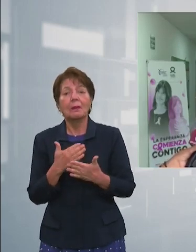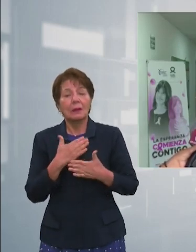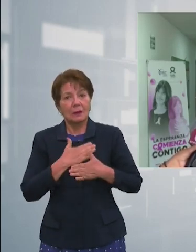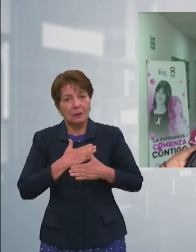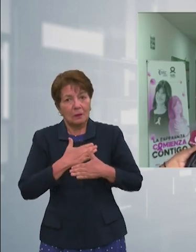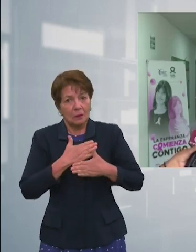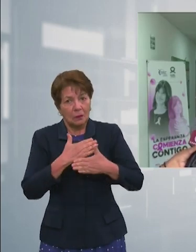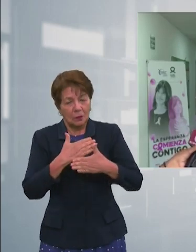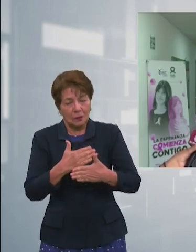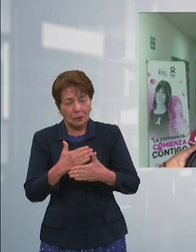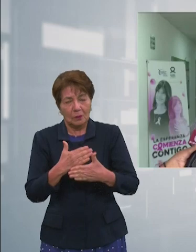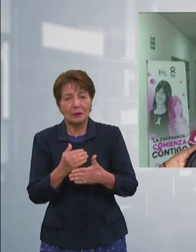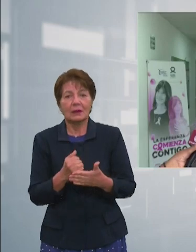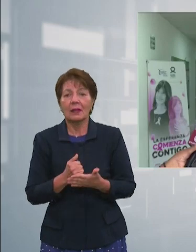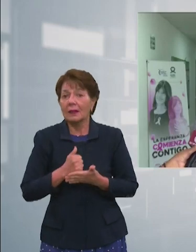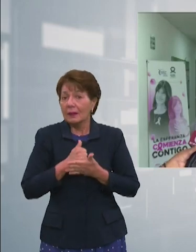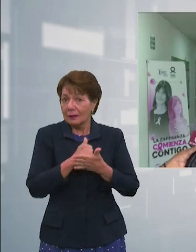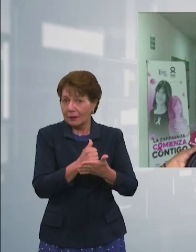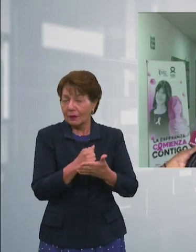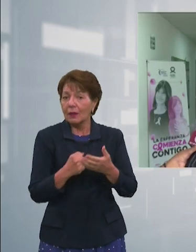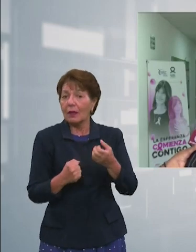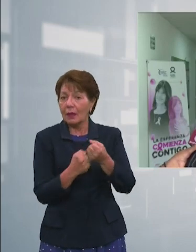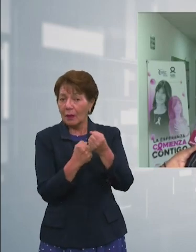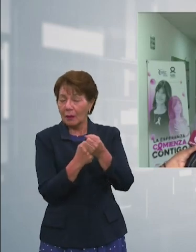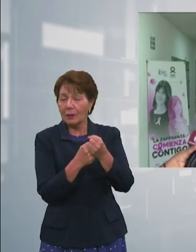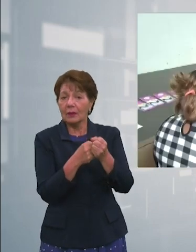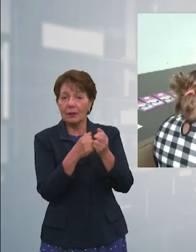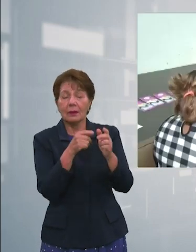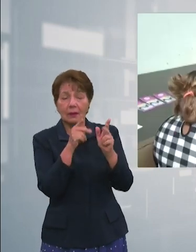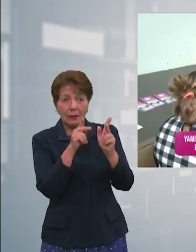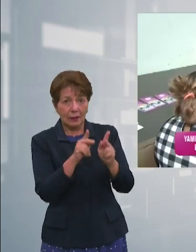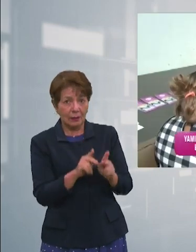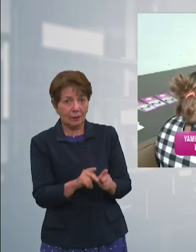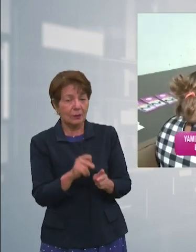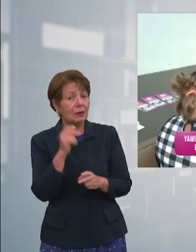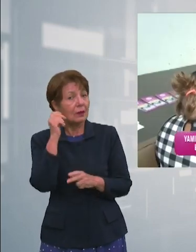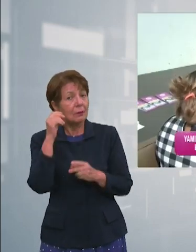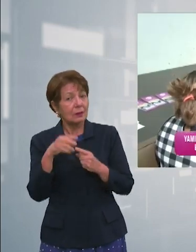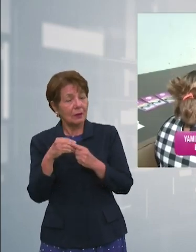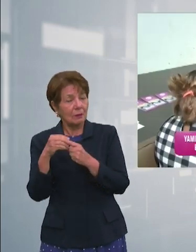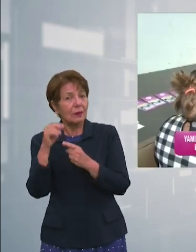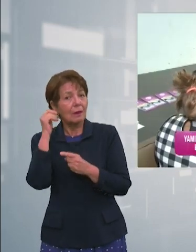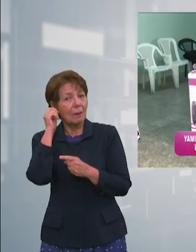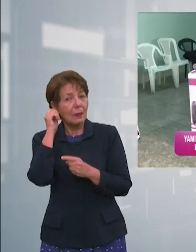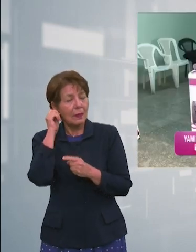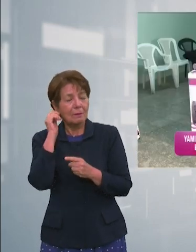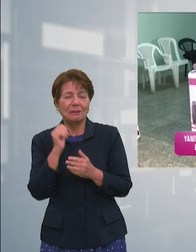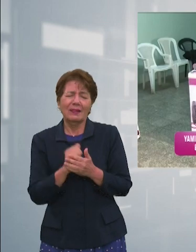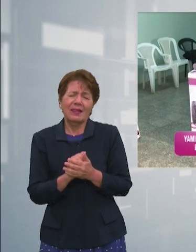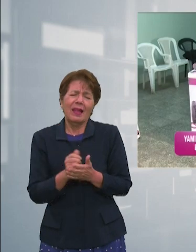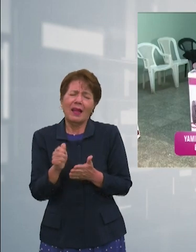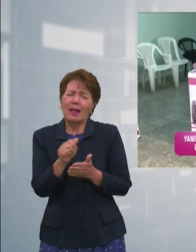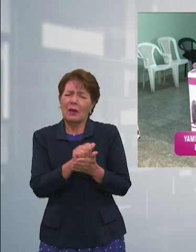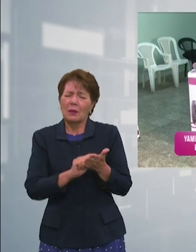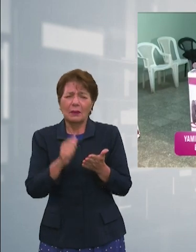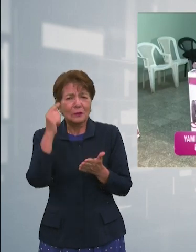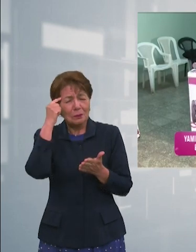nueva, que exige bastante de nosotras las mujeres. El cáncer está asociado a la palabra muerte, señala la psicóloga,